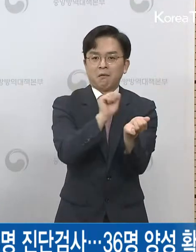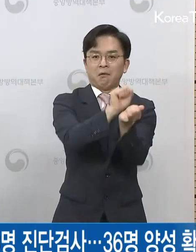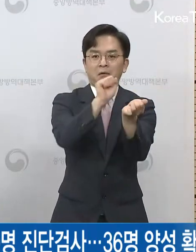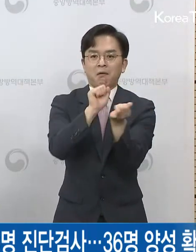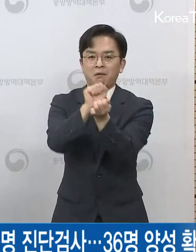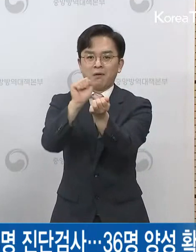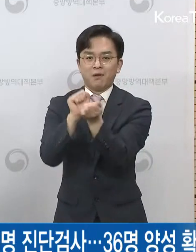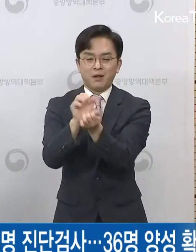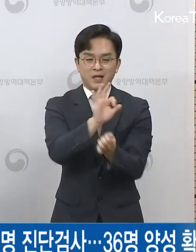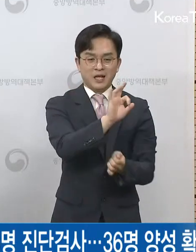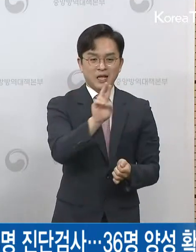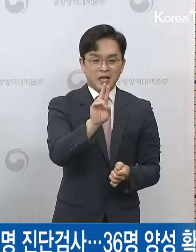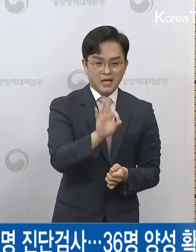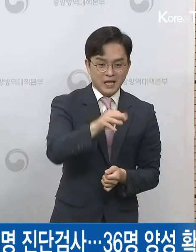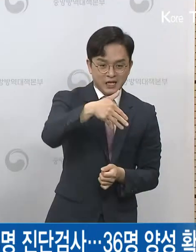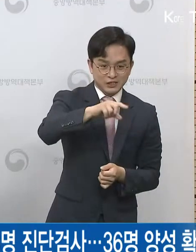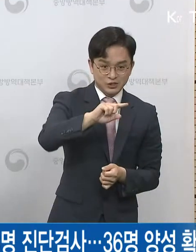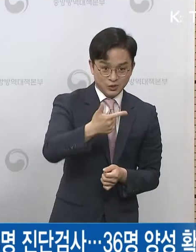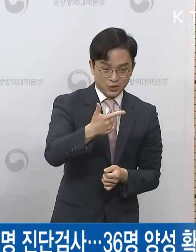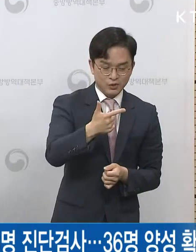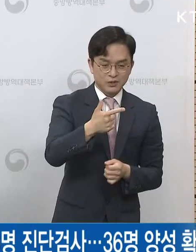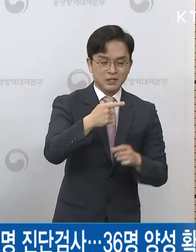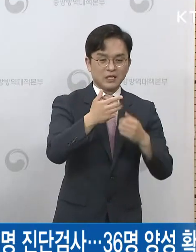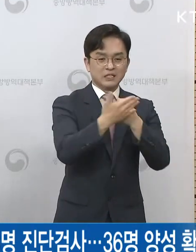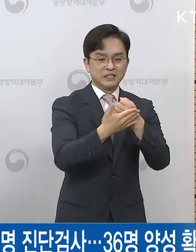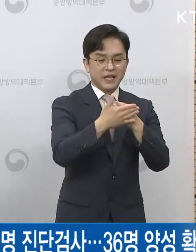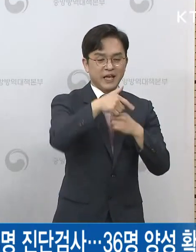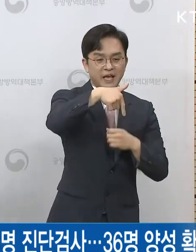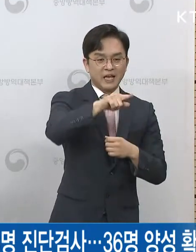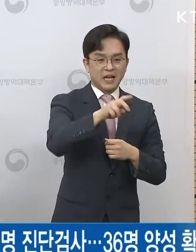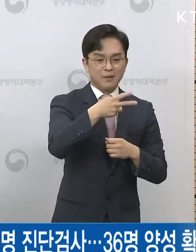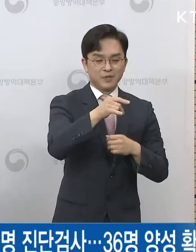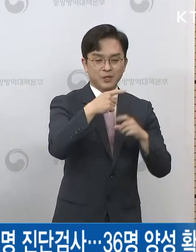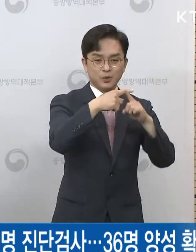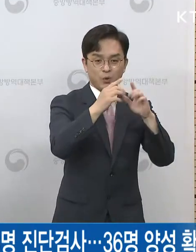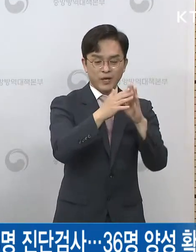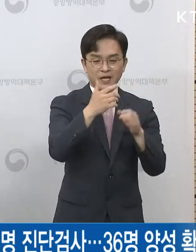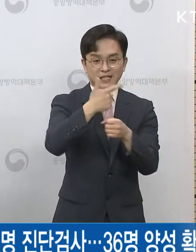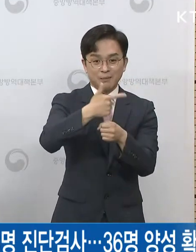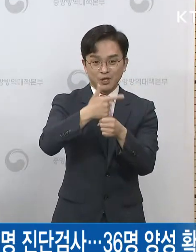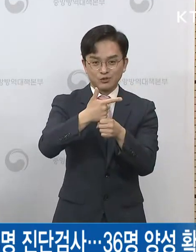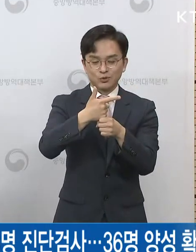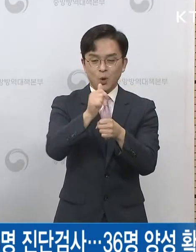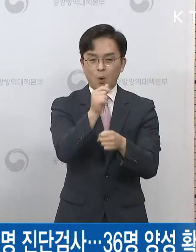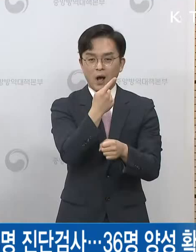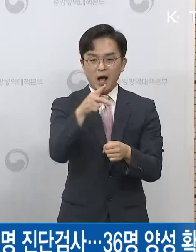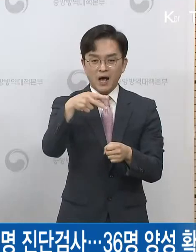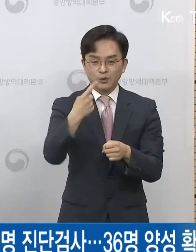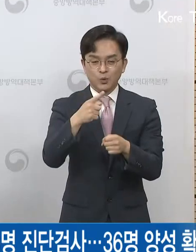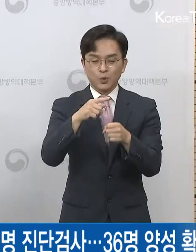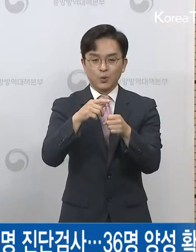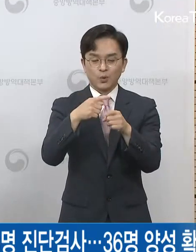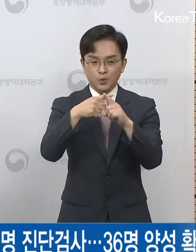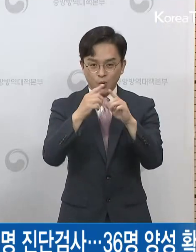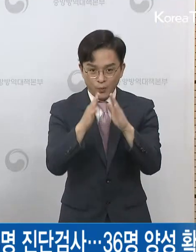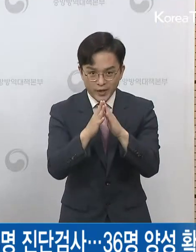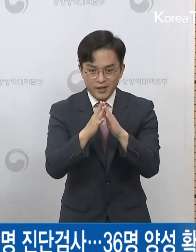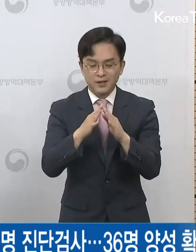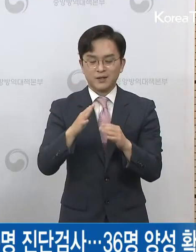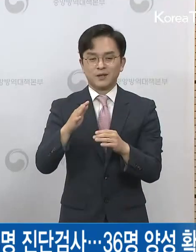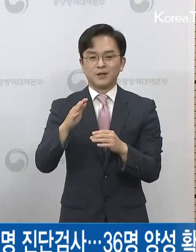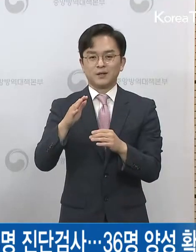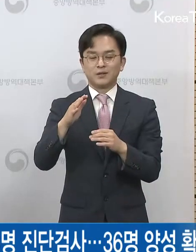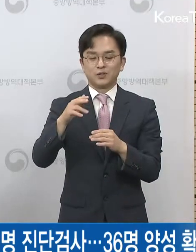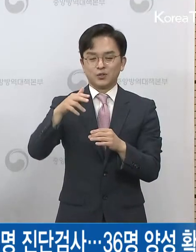양천구에 있는 은혜감리교회와 남양주에 있는 화도오리교회 그리고 의정부시의 주사랑교회 그리고